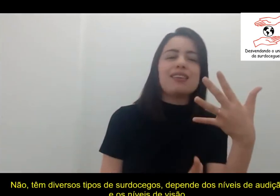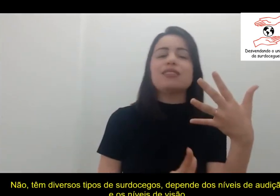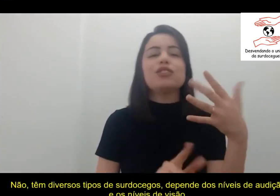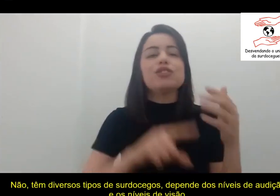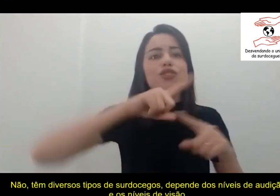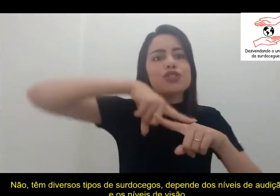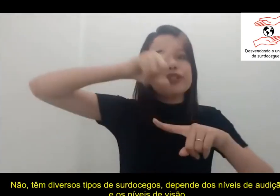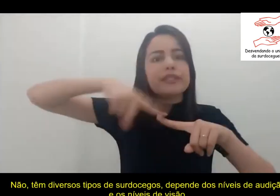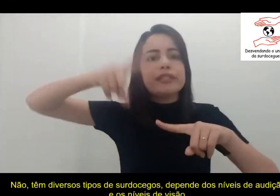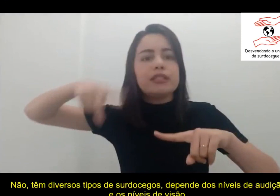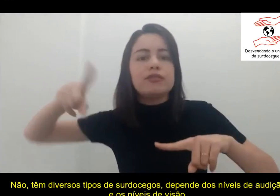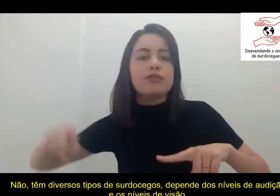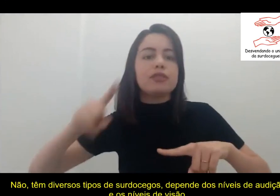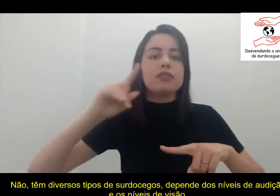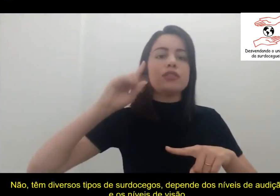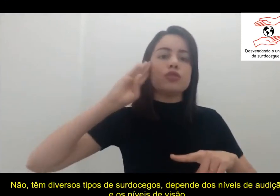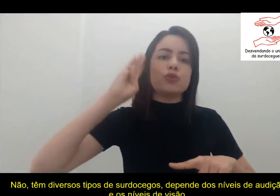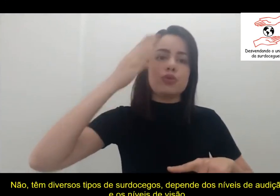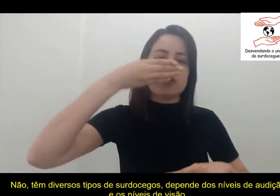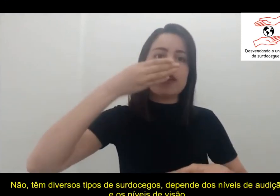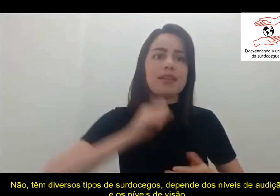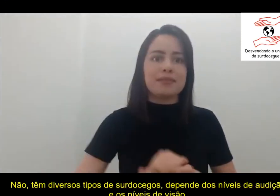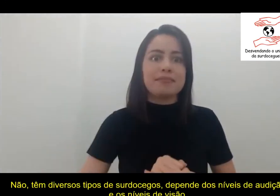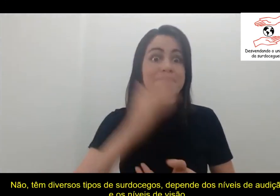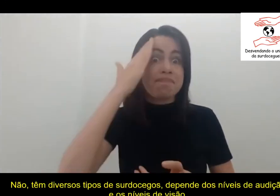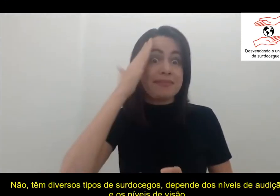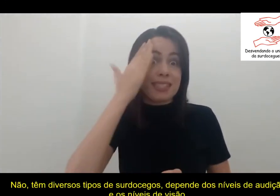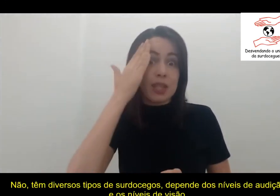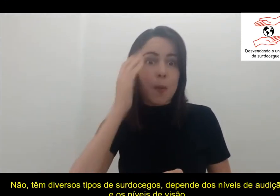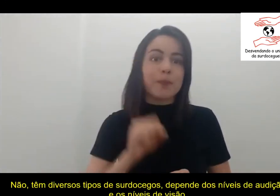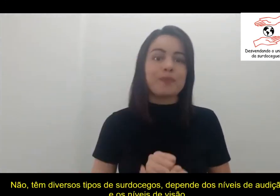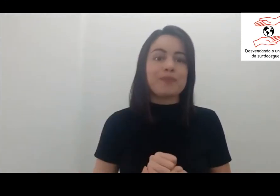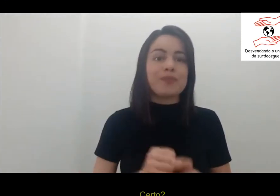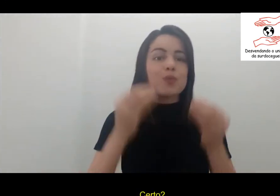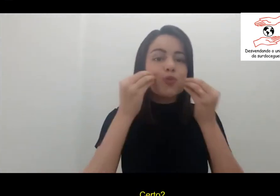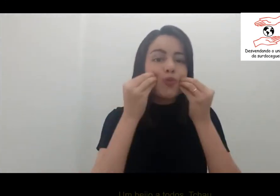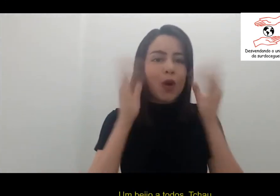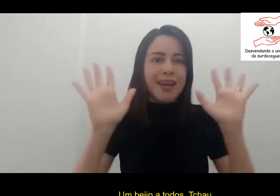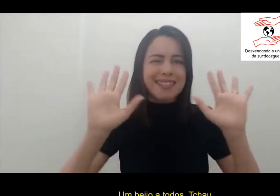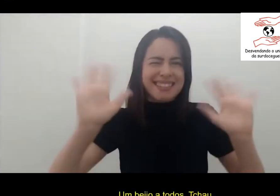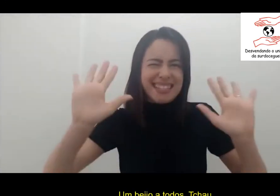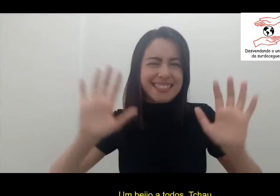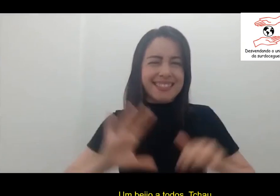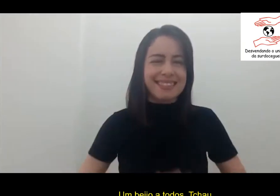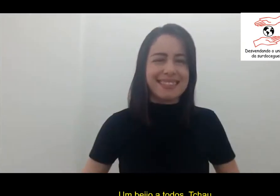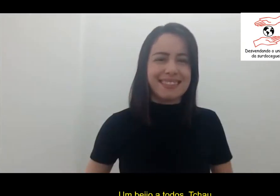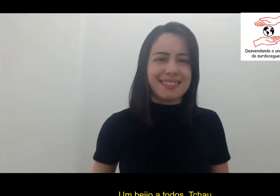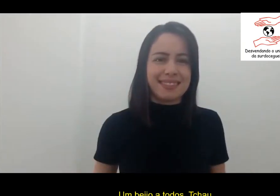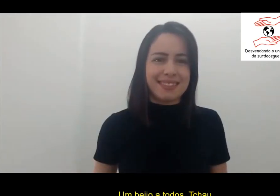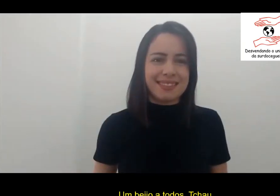tipos de surdo-cegos. Depende dos níveis de audição e os níveis de visão, certo? Um beijo a todos. Tchau, tchau. tchau.